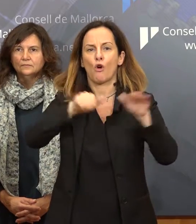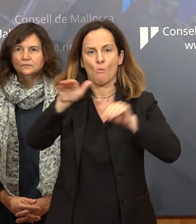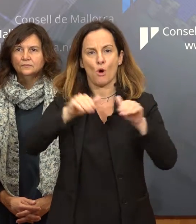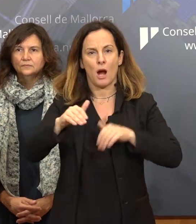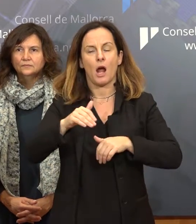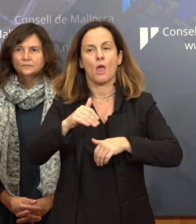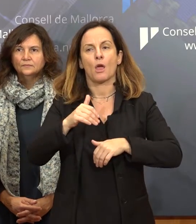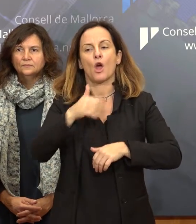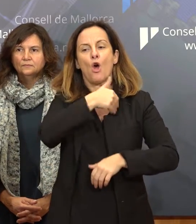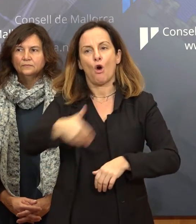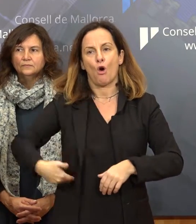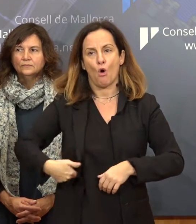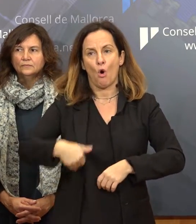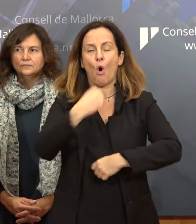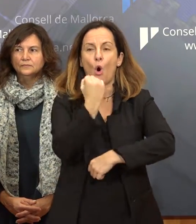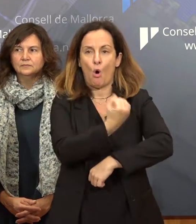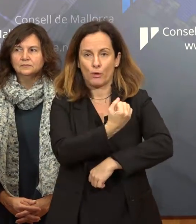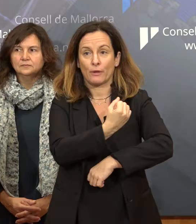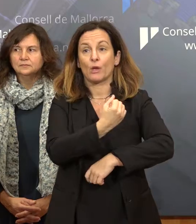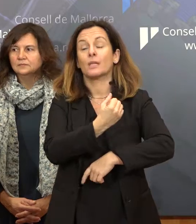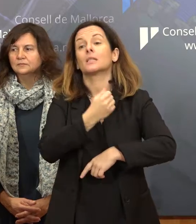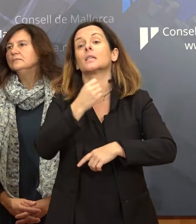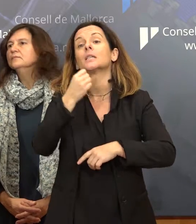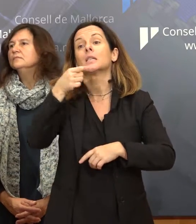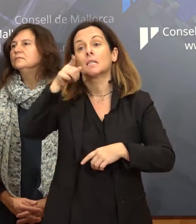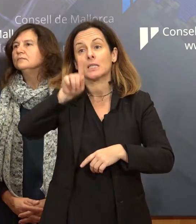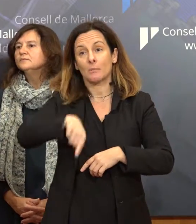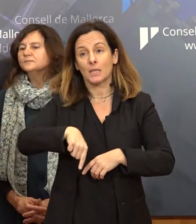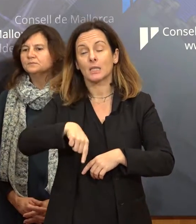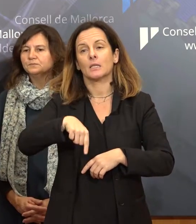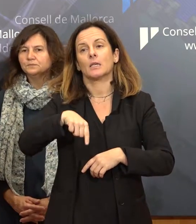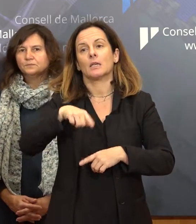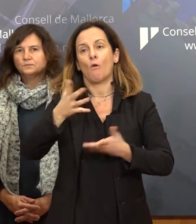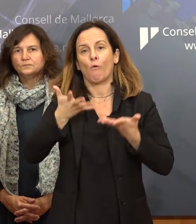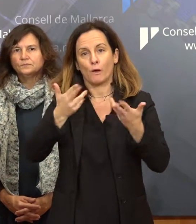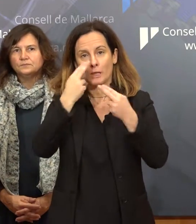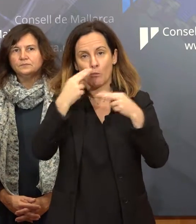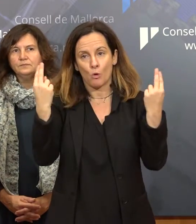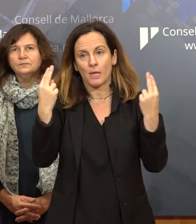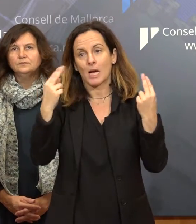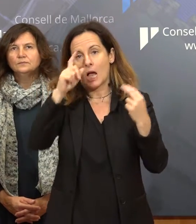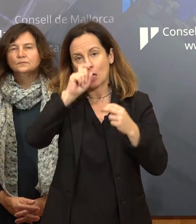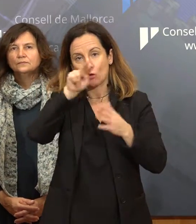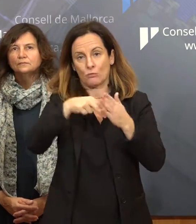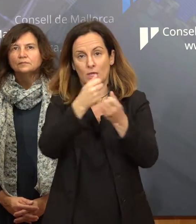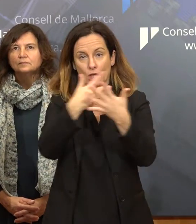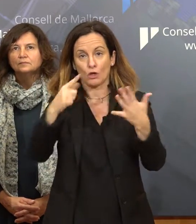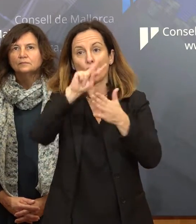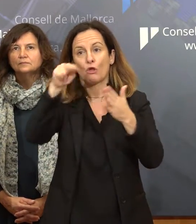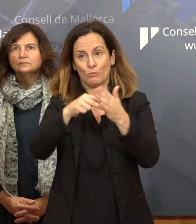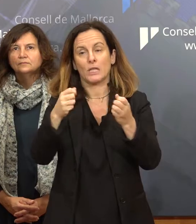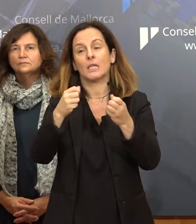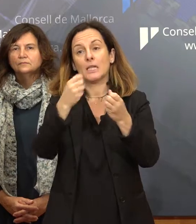oposicions i que després també s'atraurà l'oferta pública dels anys 2018 i 2019